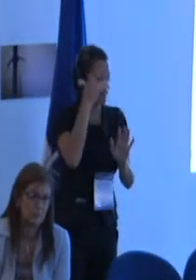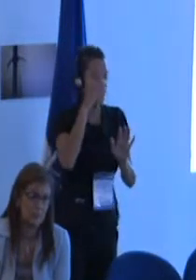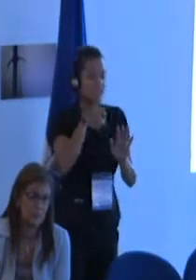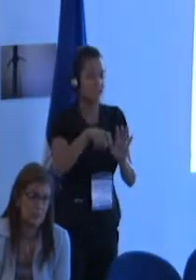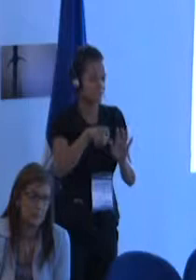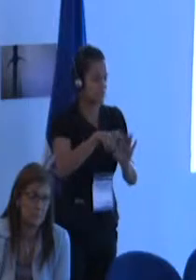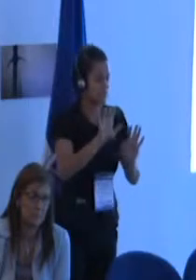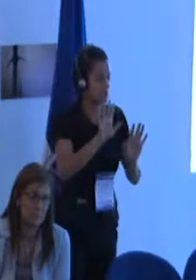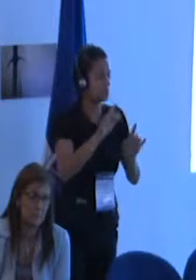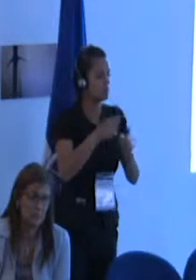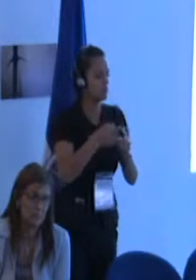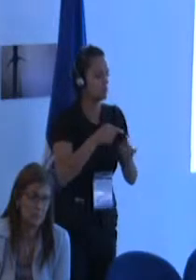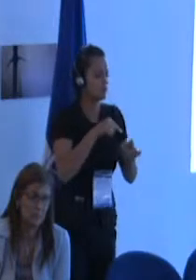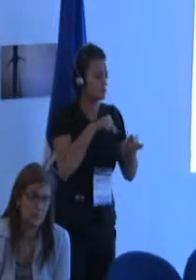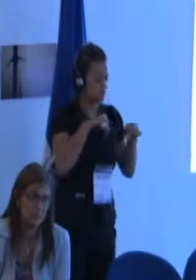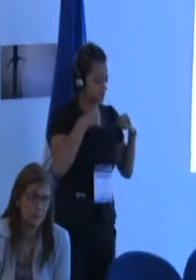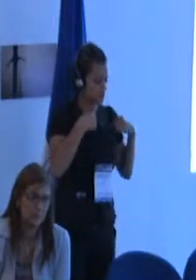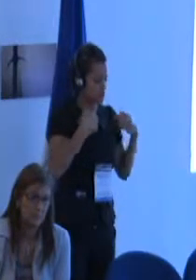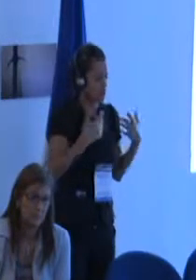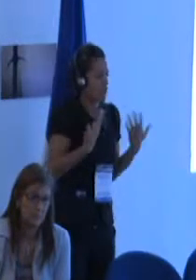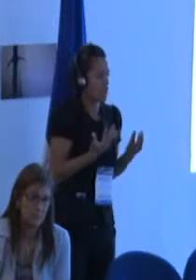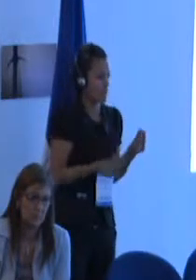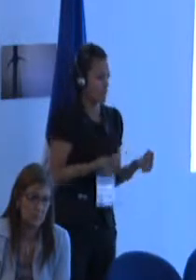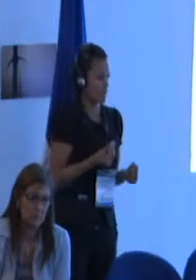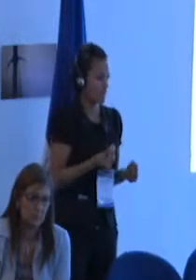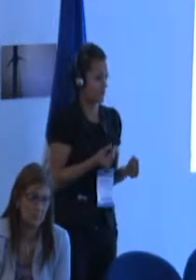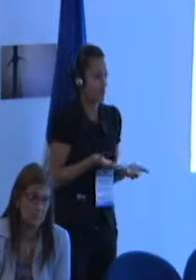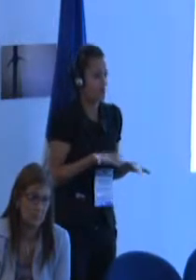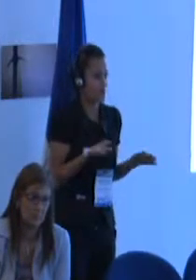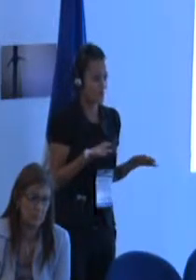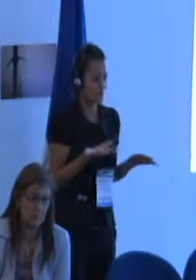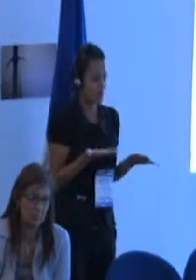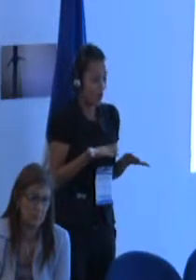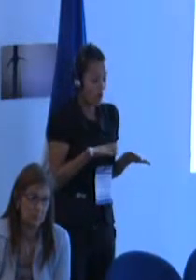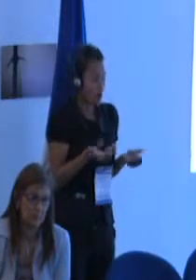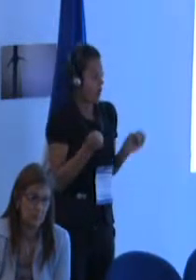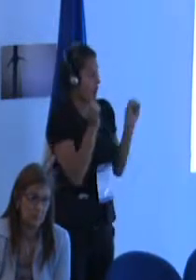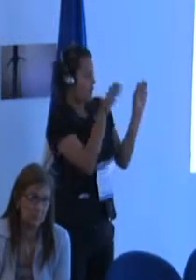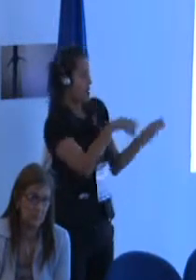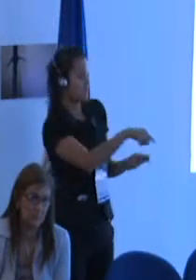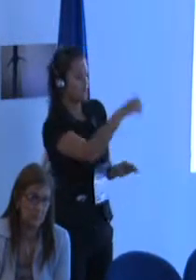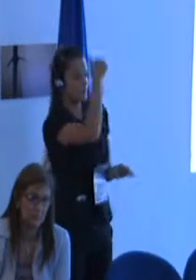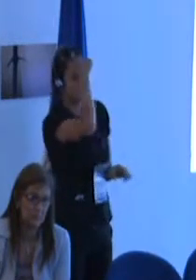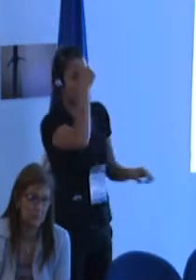dejar que el docente, dejar que el docente se ocupe.